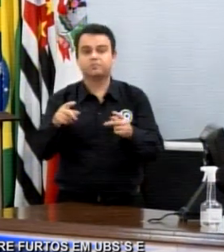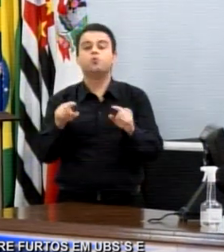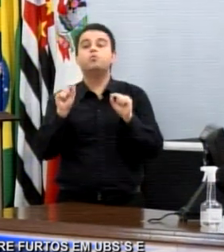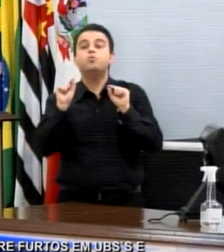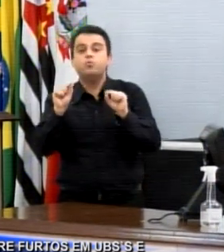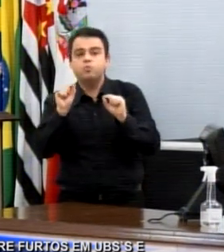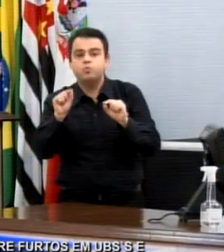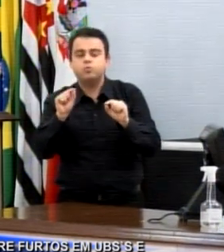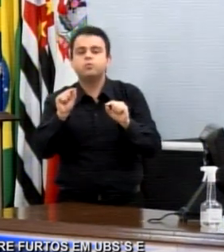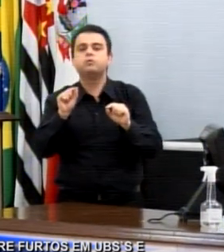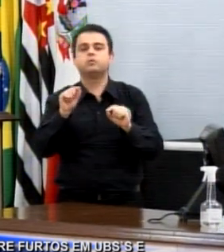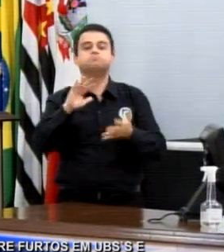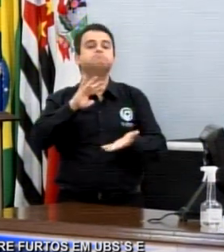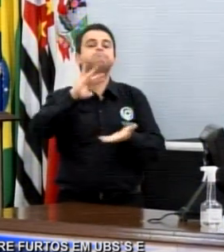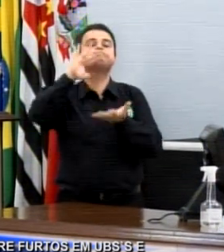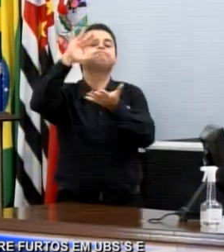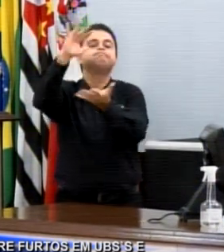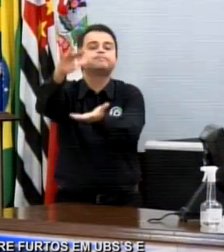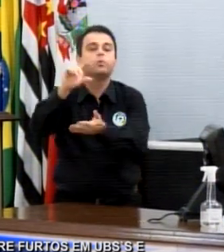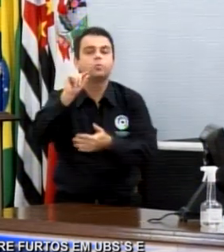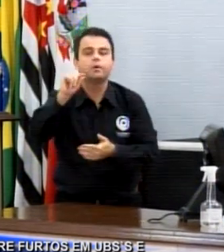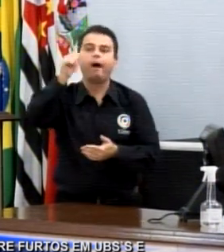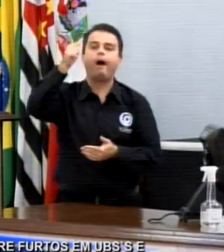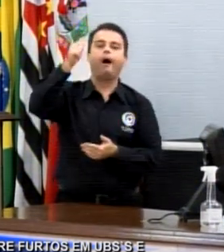-condicionado que ficam para o lado de fora.